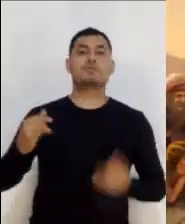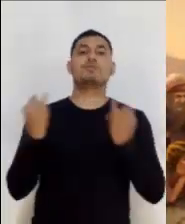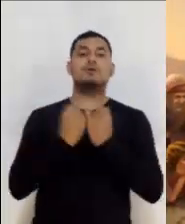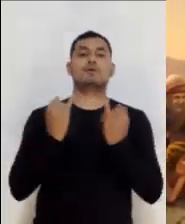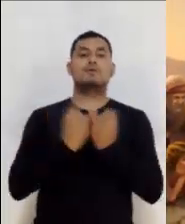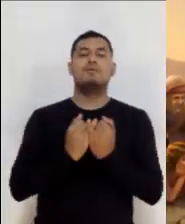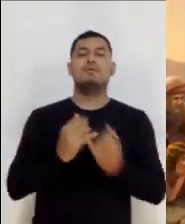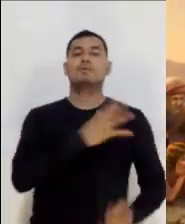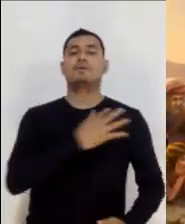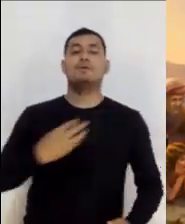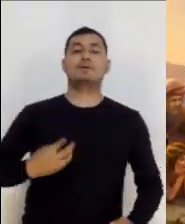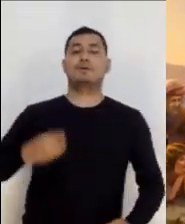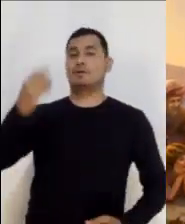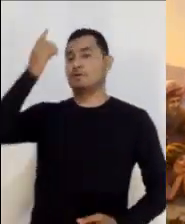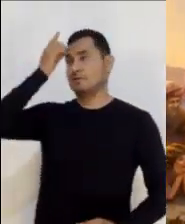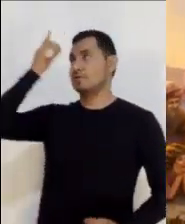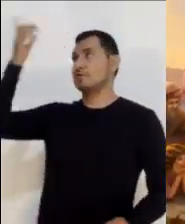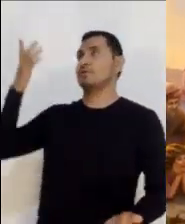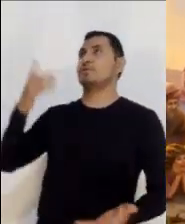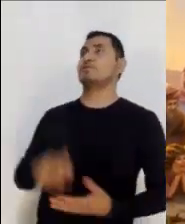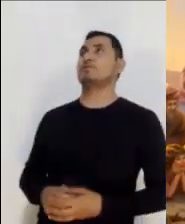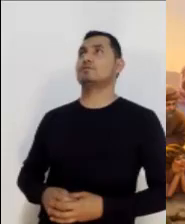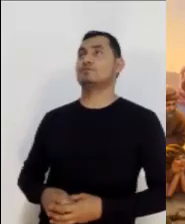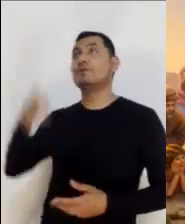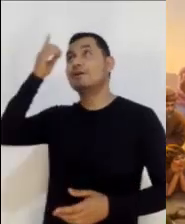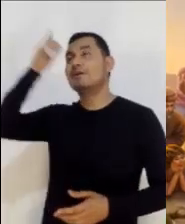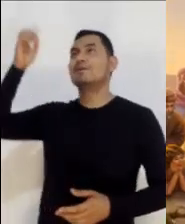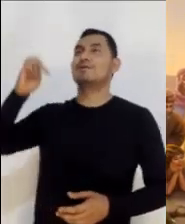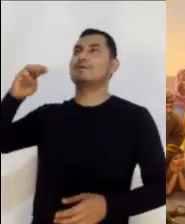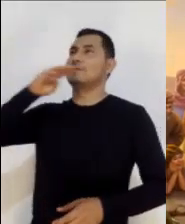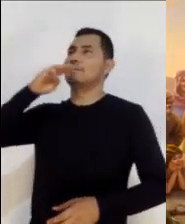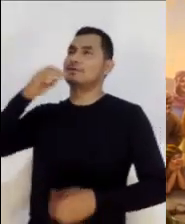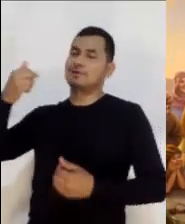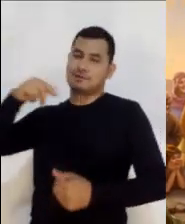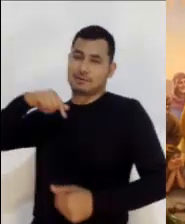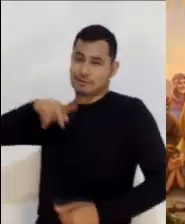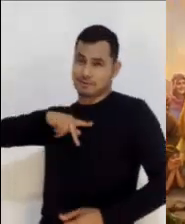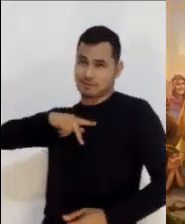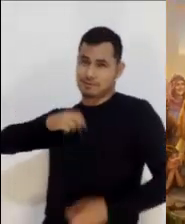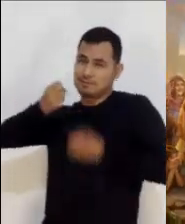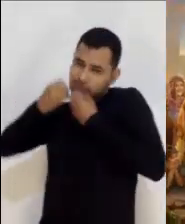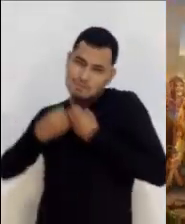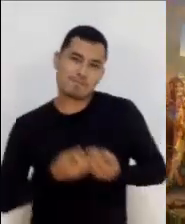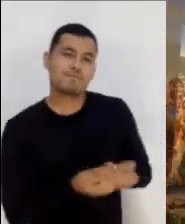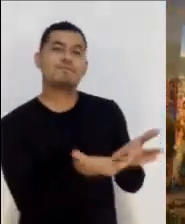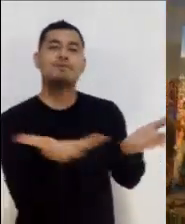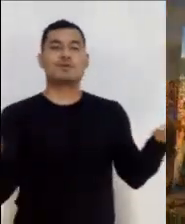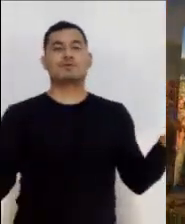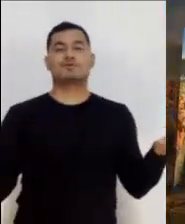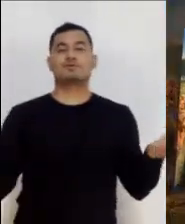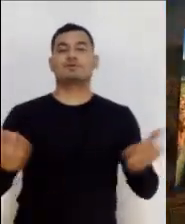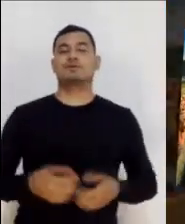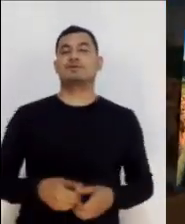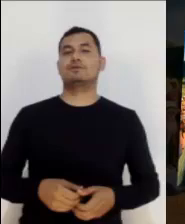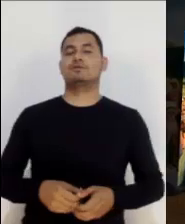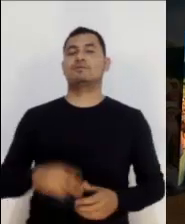día. Porque yo no he hablado por mi cuenta, sino que mi Padre, que me envió, me